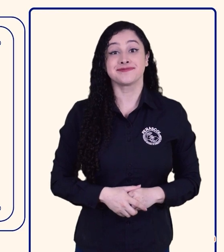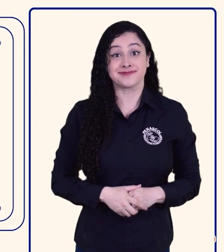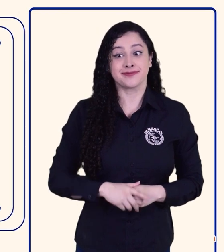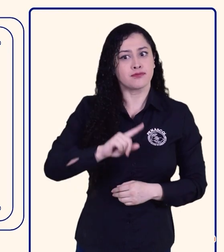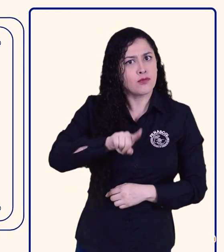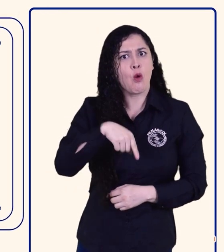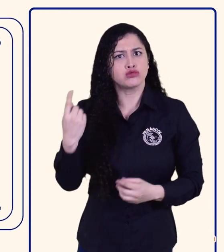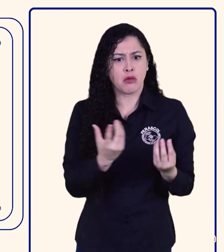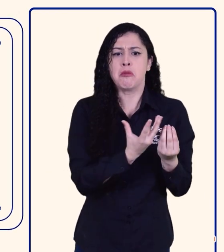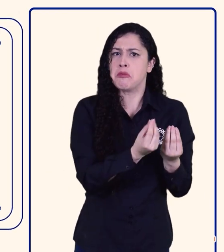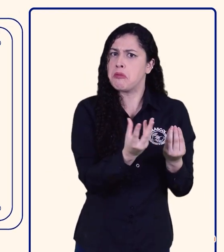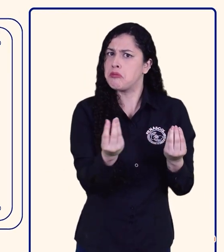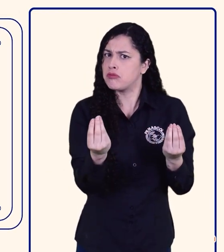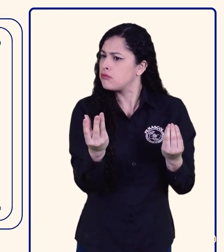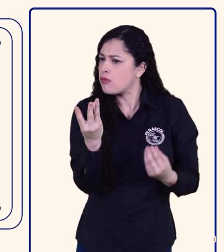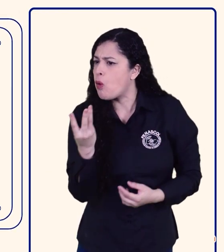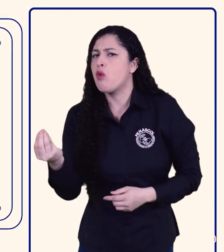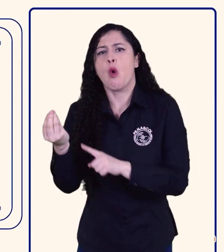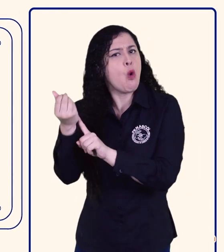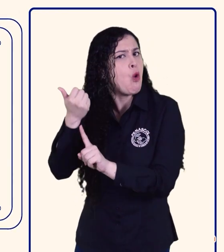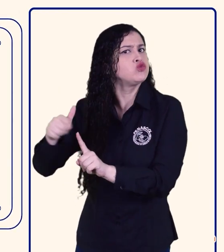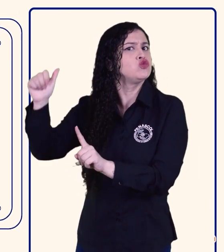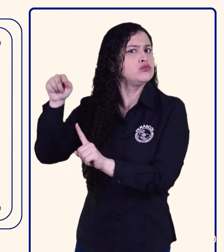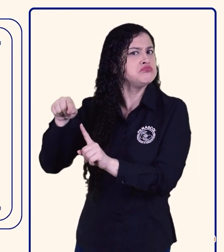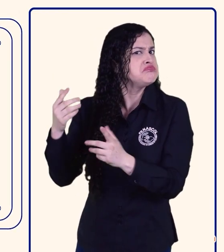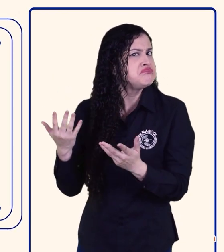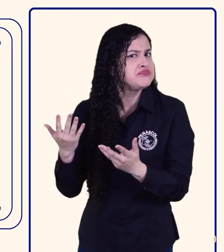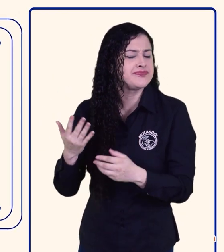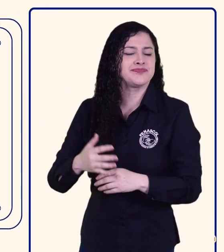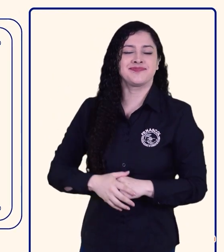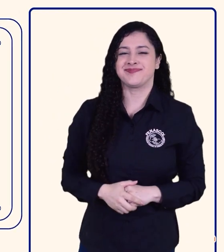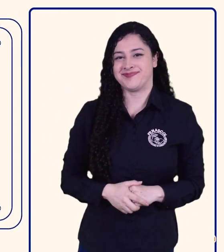Y 75 que pertenecen a otros grupos étnicos.